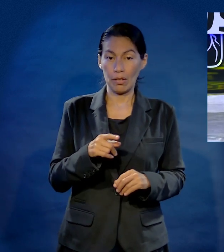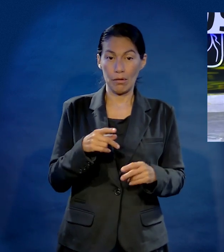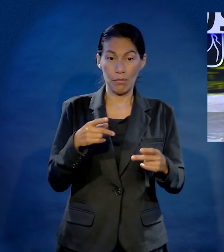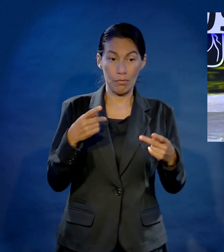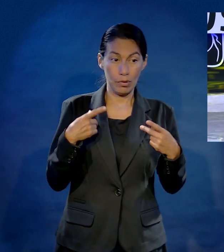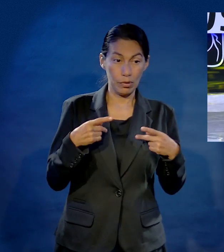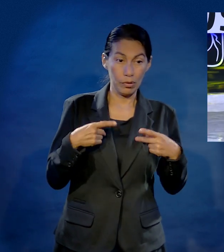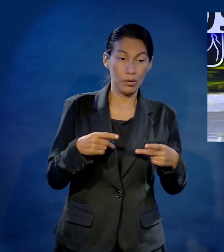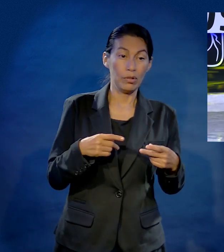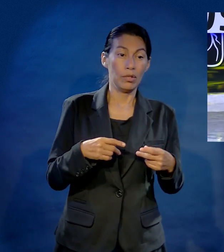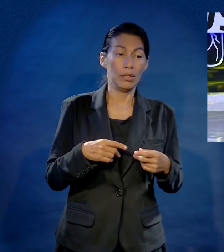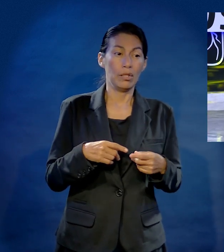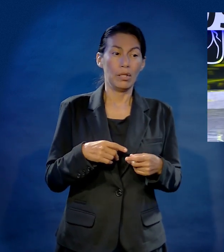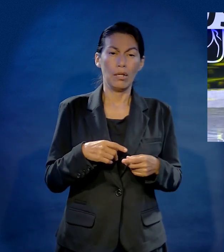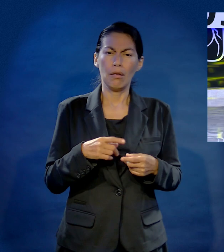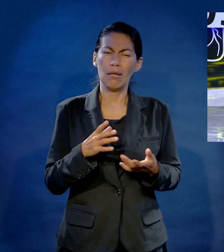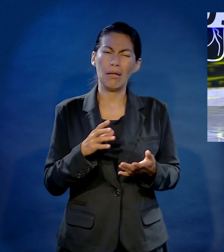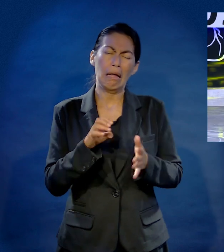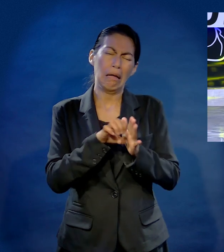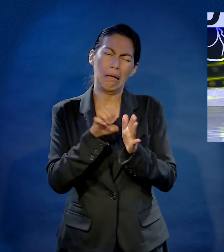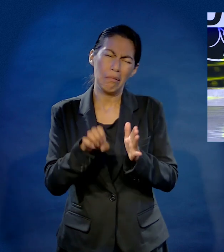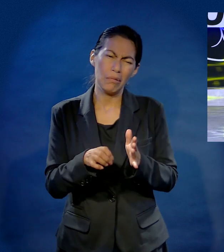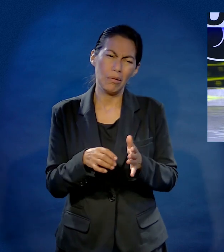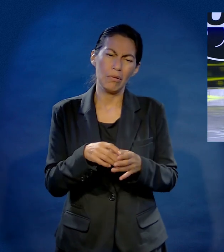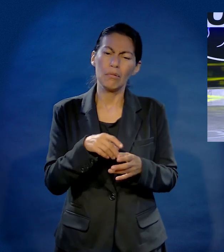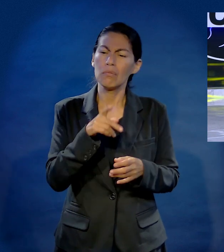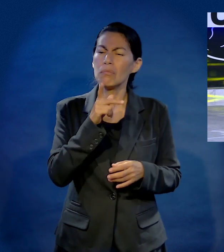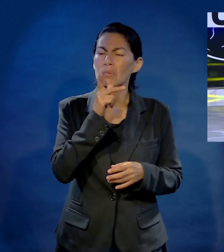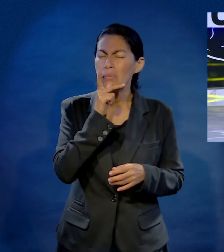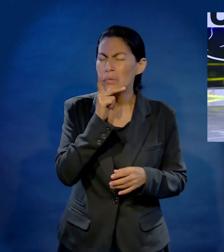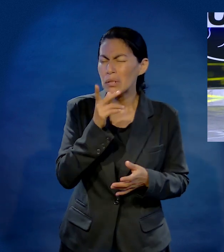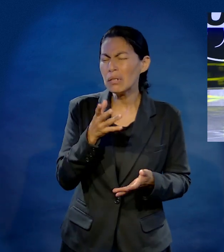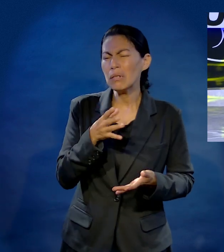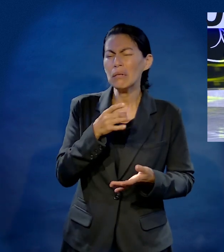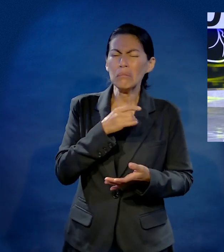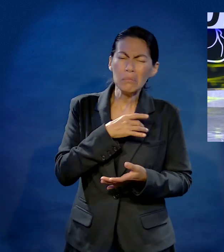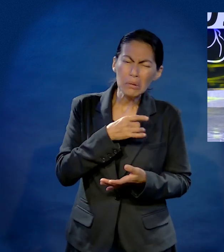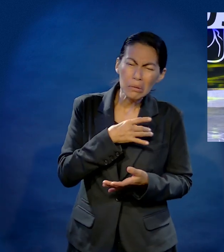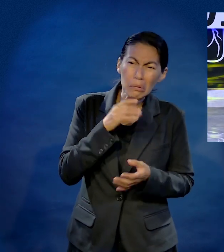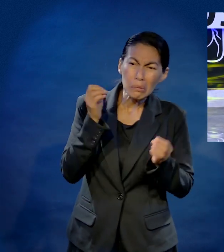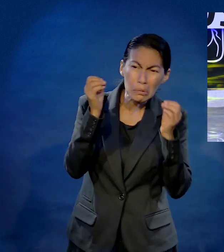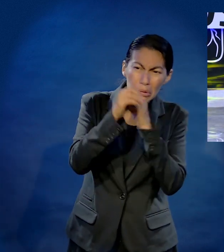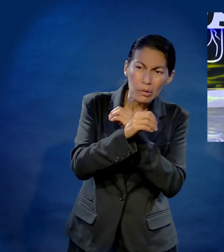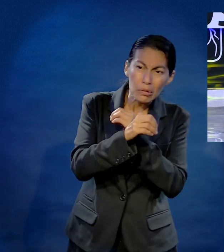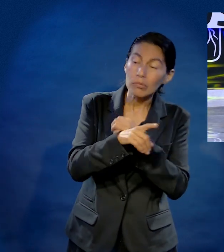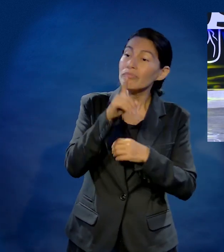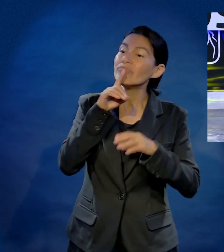Si el aterrizaje es demasiado cargado a la firmeza, ¿no? Papi, tengo miedo. Es que está oscuro. Cállese.